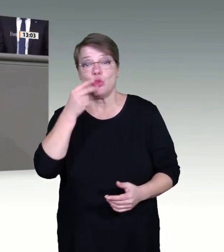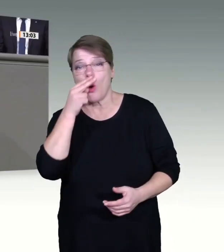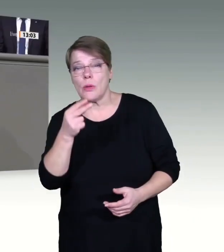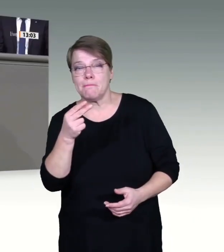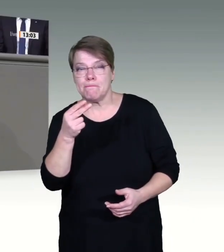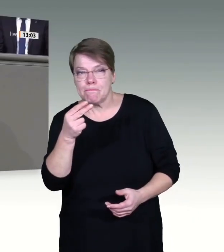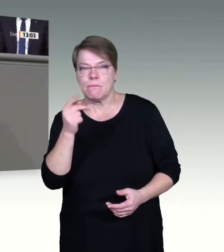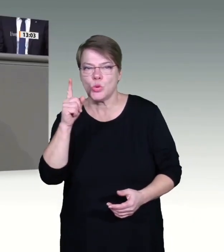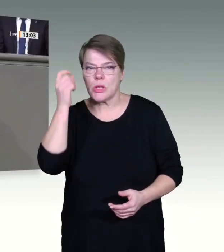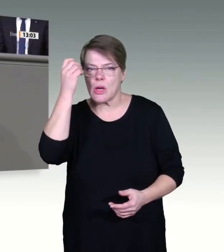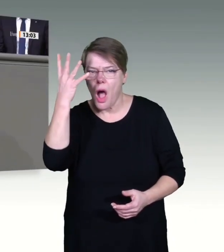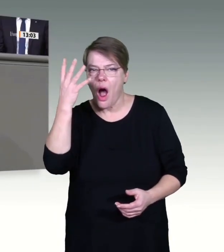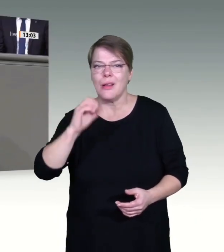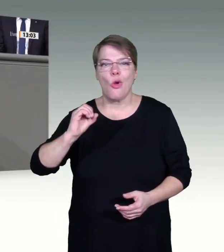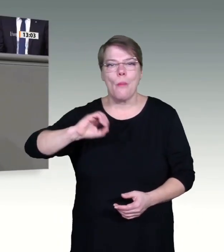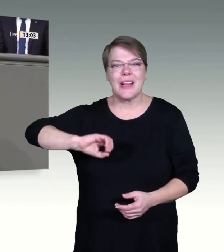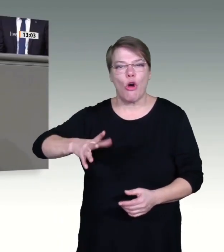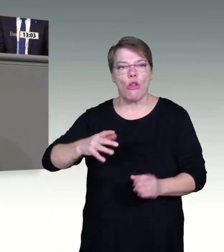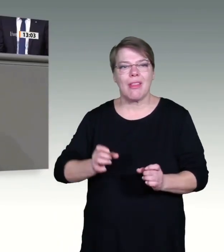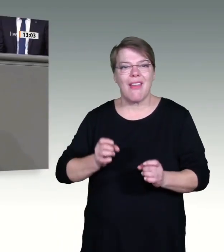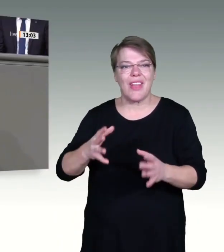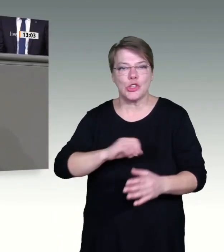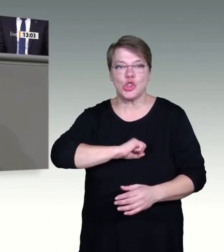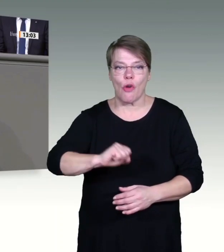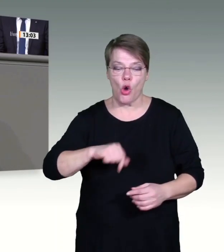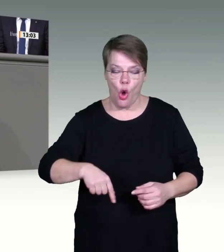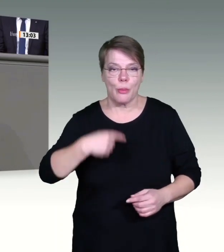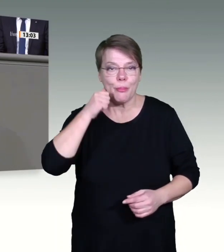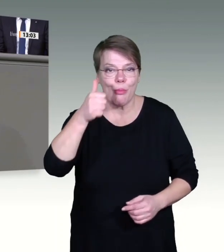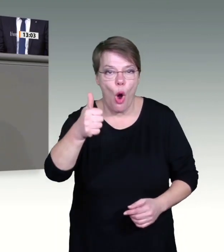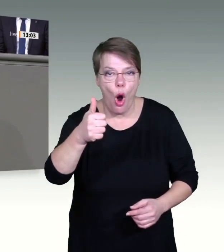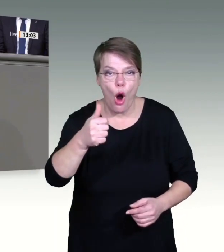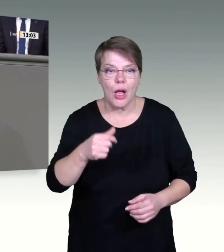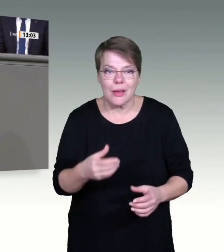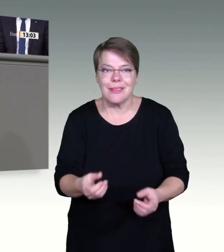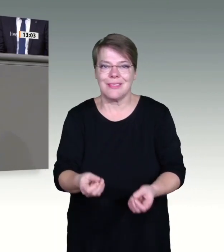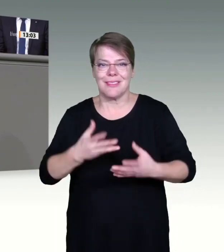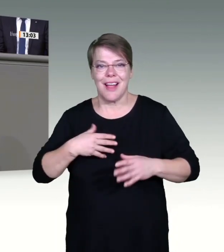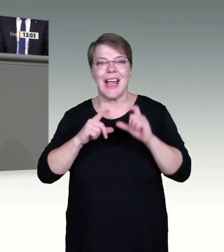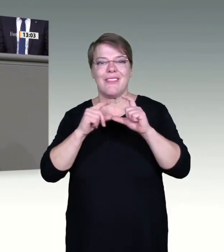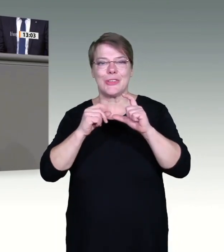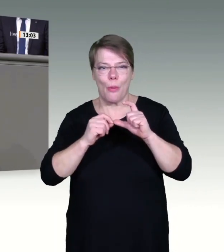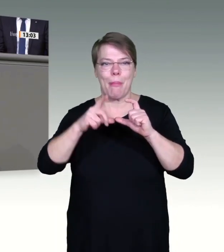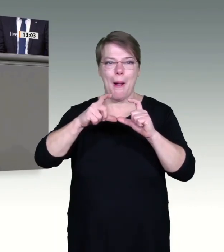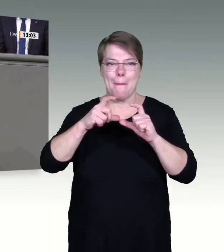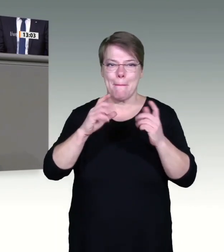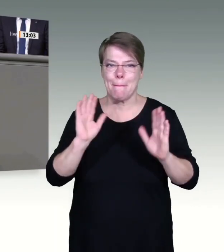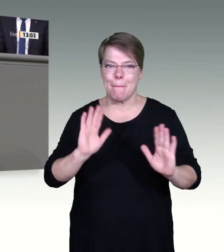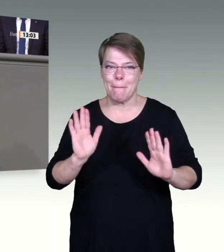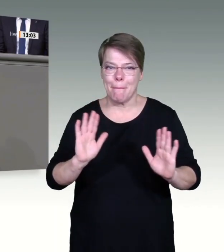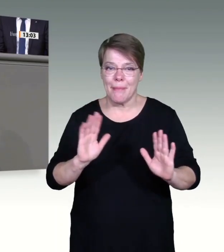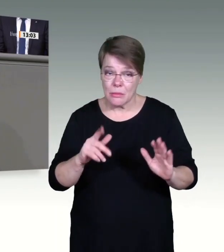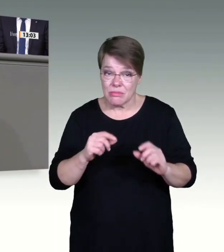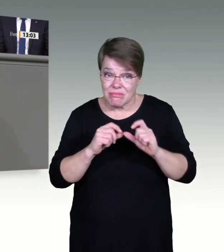fehlgeleiteten Politik im Bundesgesundheitsministerium, unionsgeführt uns in dieser Situation der vierten Welle